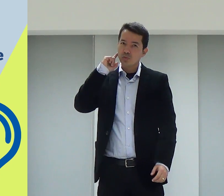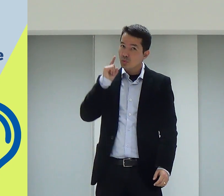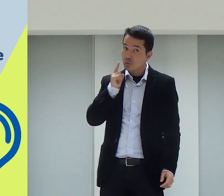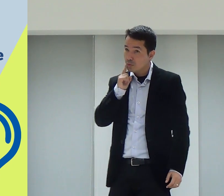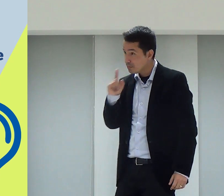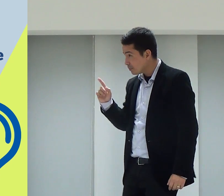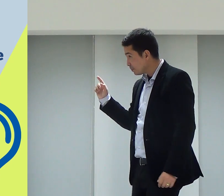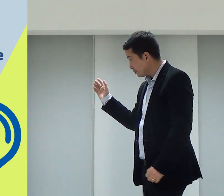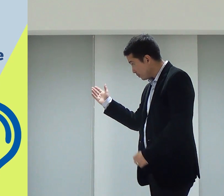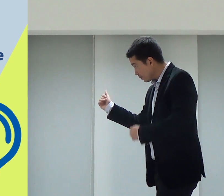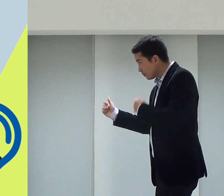um homem surdo,